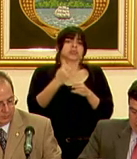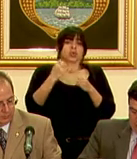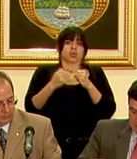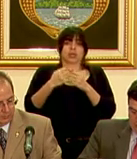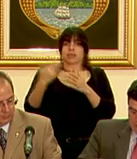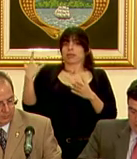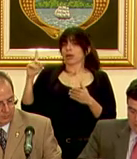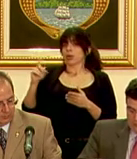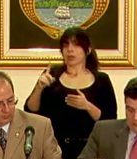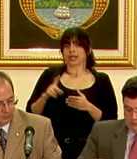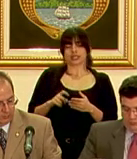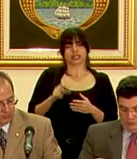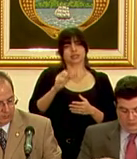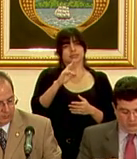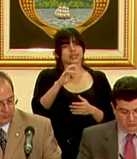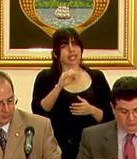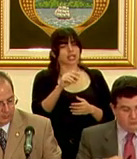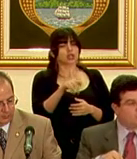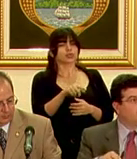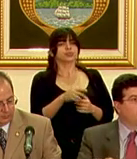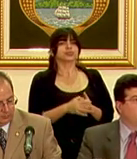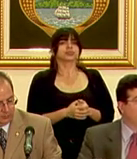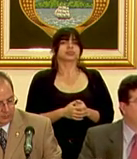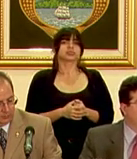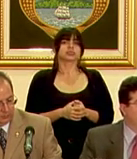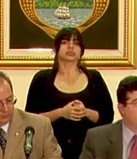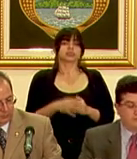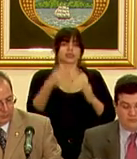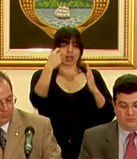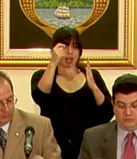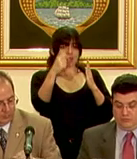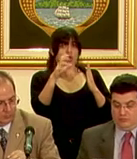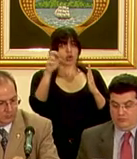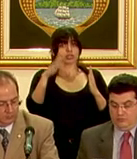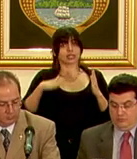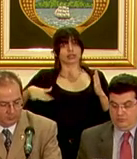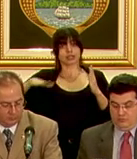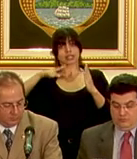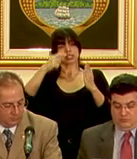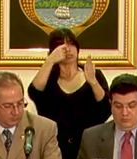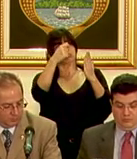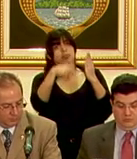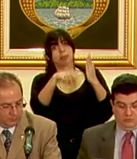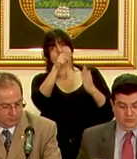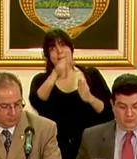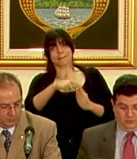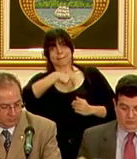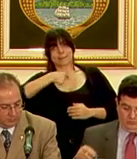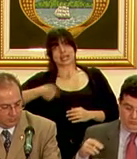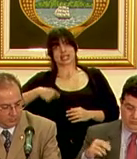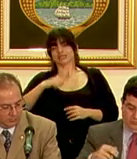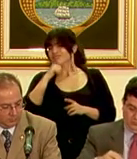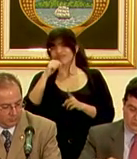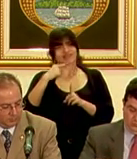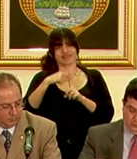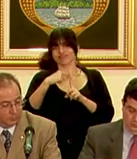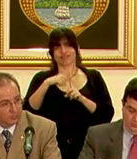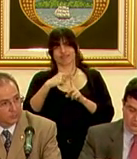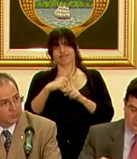encuestas don Sergio la calificación de los costarricenses hacia el presidente no ha sido positiva